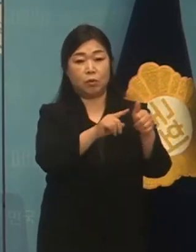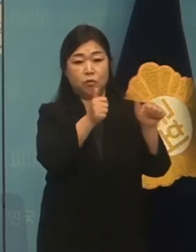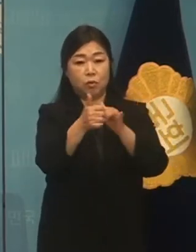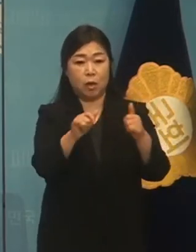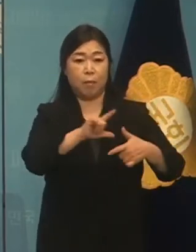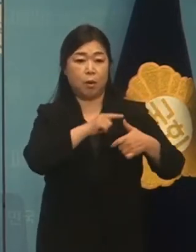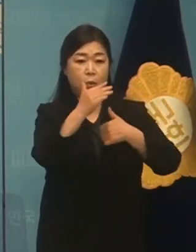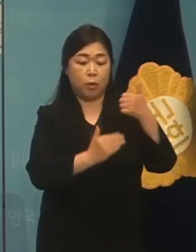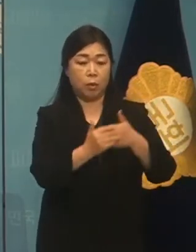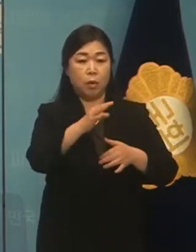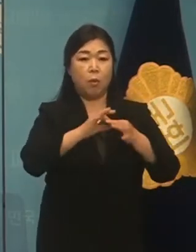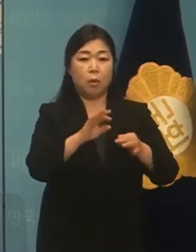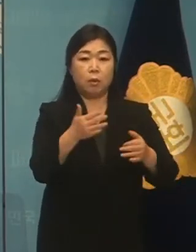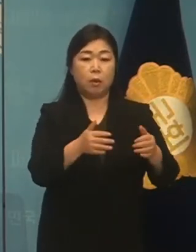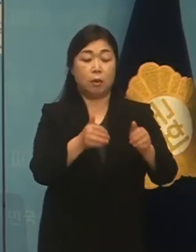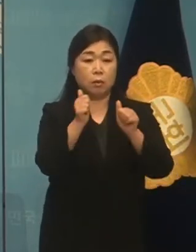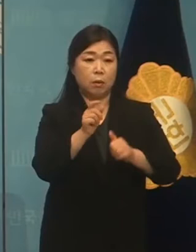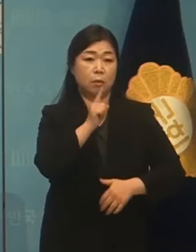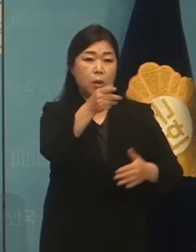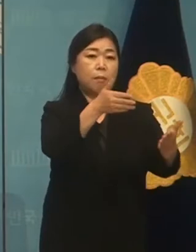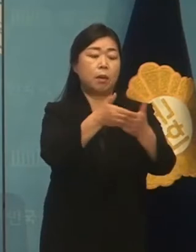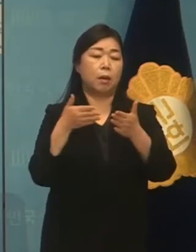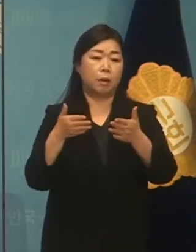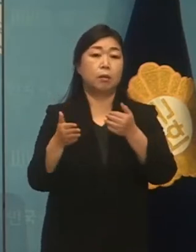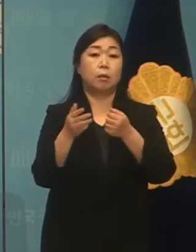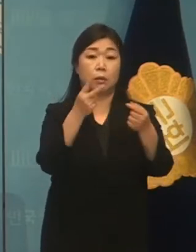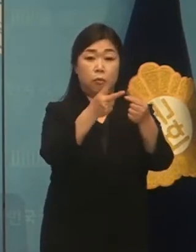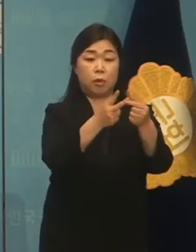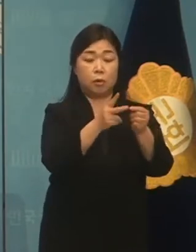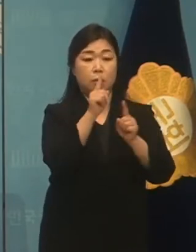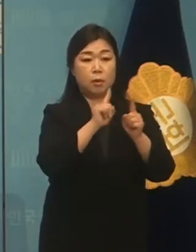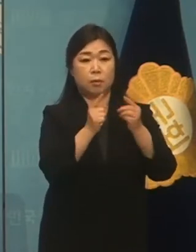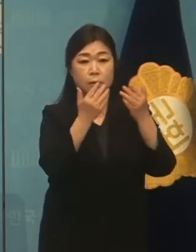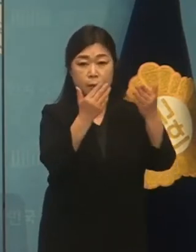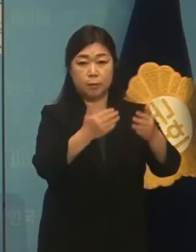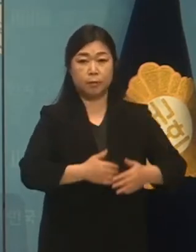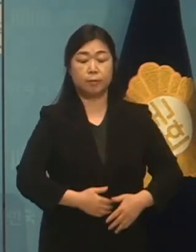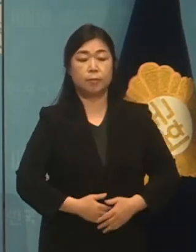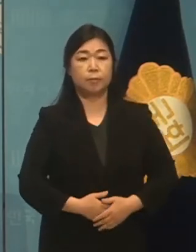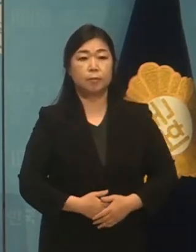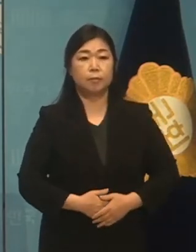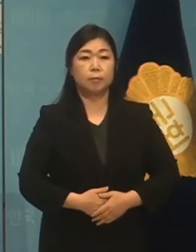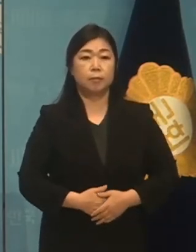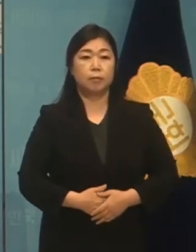보건 이전과 관련해서 비박 결정했습니다. 두 가지 말씀드리겠습니다.